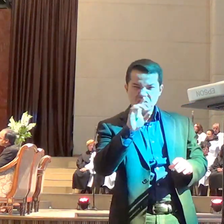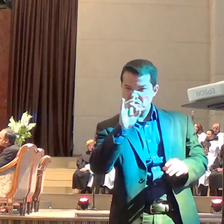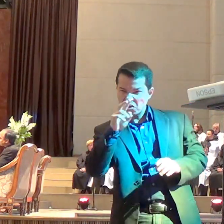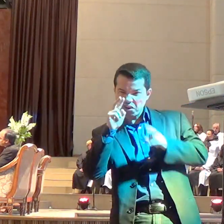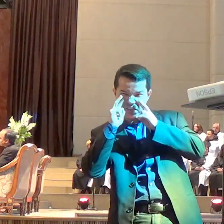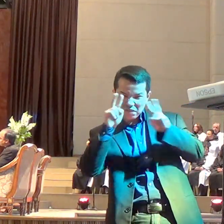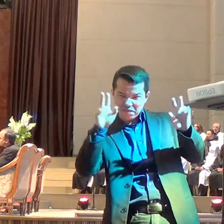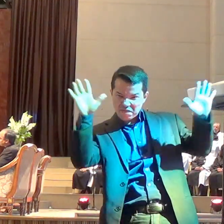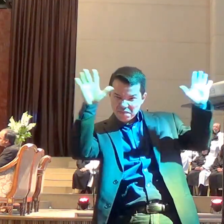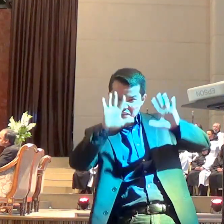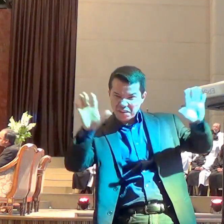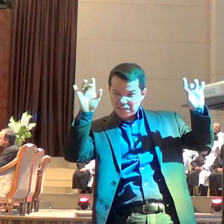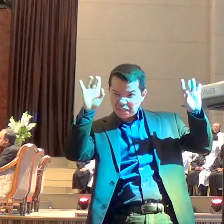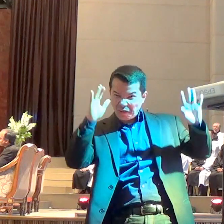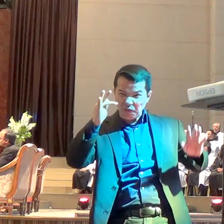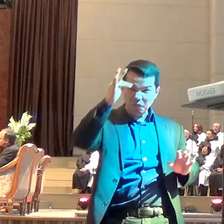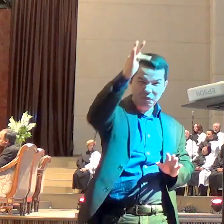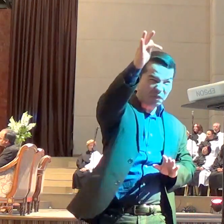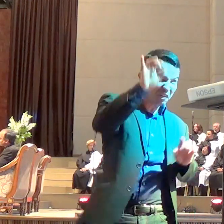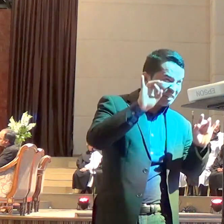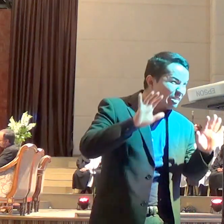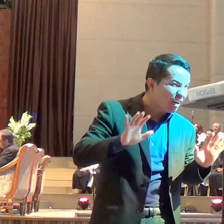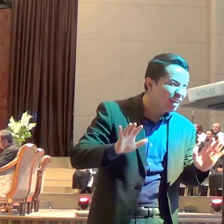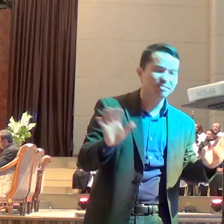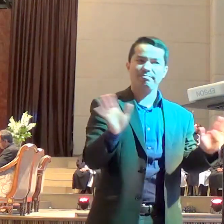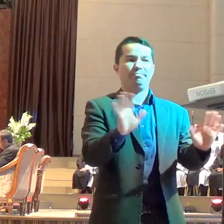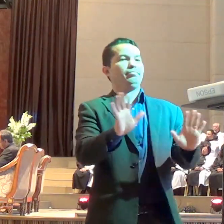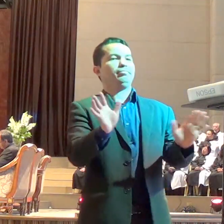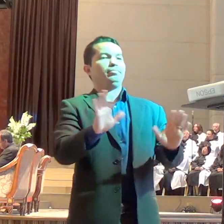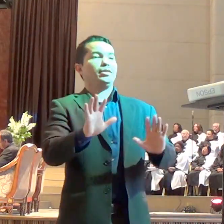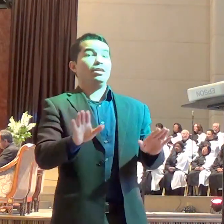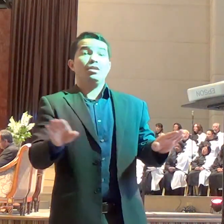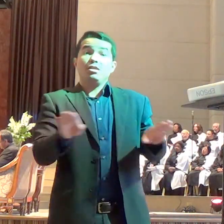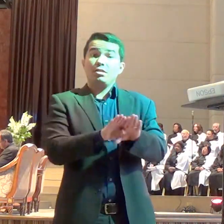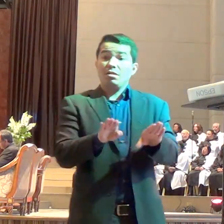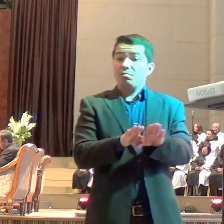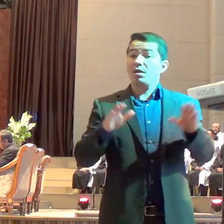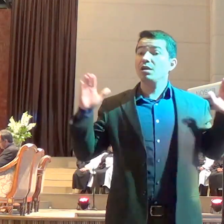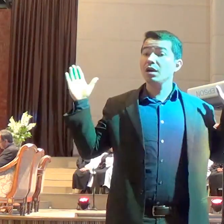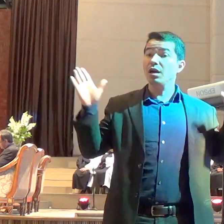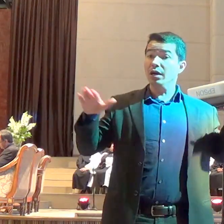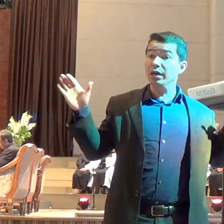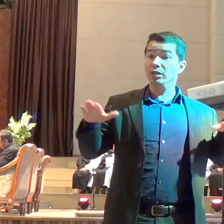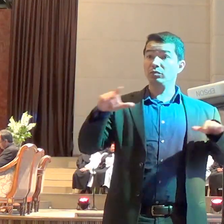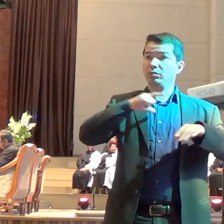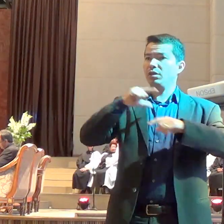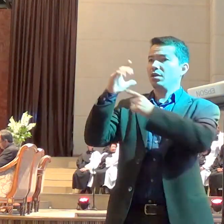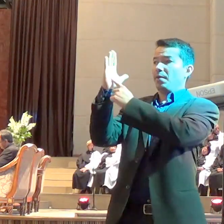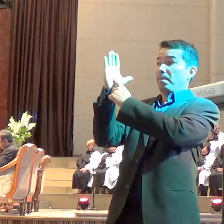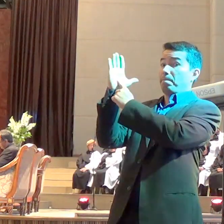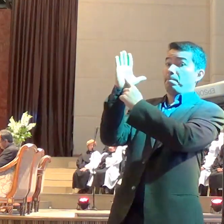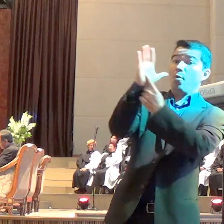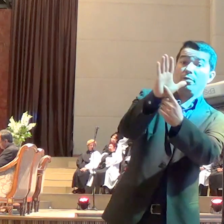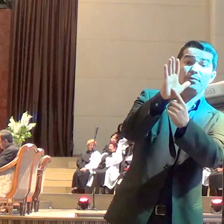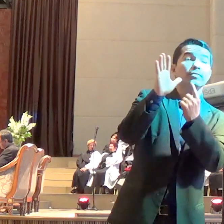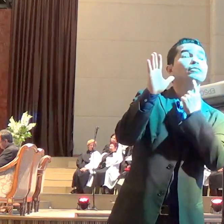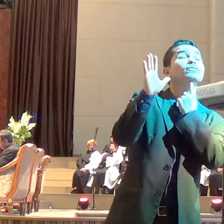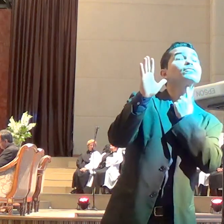os anjos atuam, mas num sentido mais geral, eles revelam a vontade de Deus aos seus